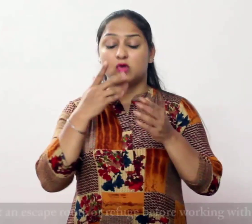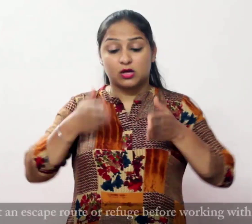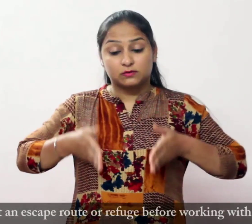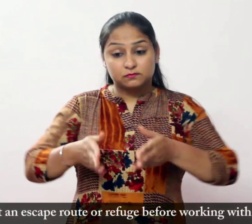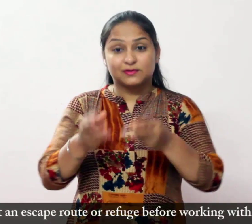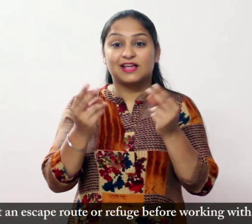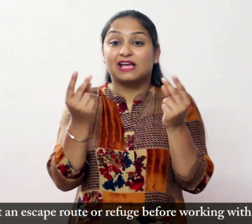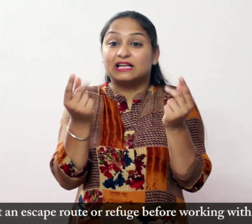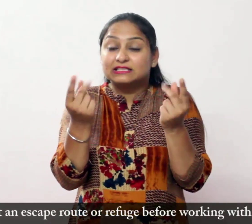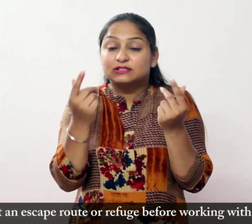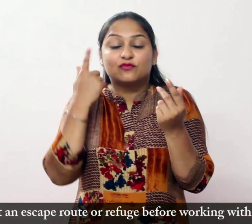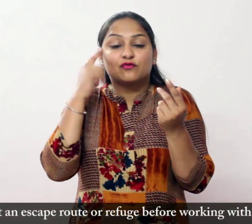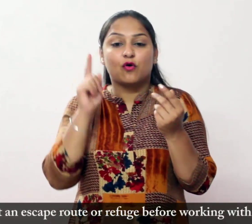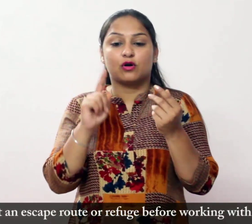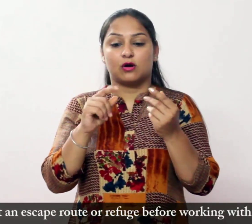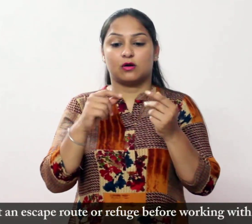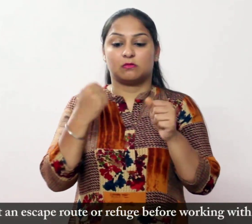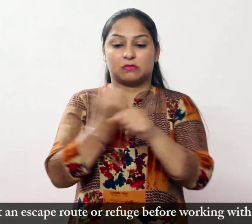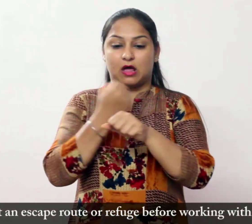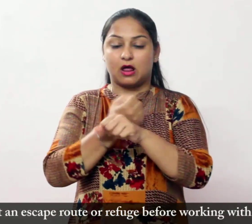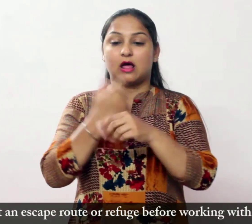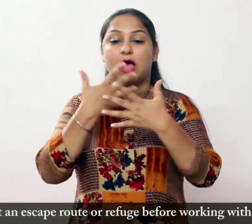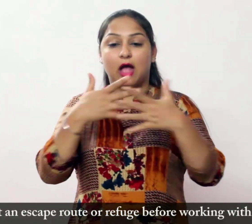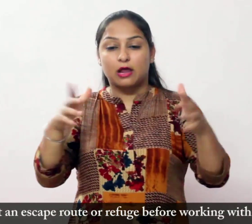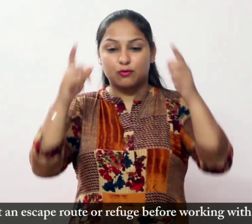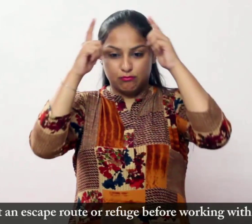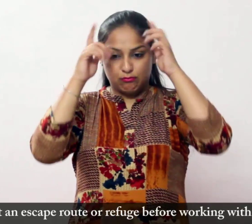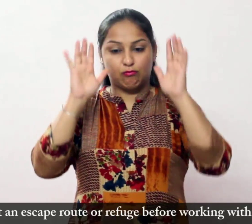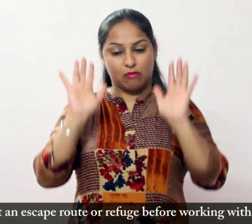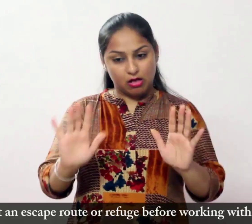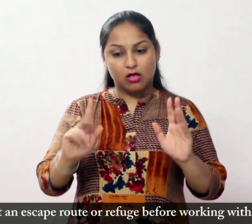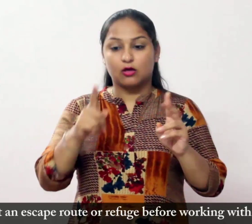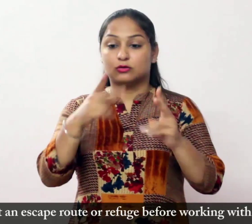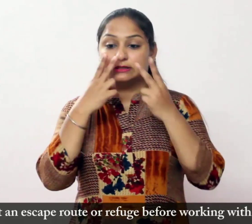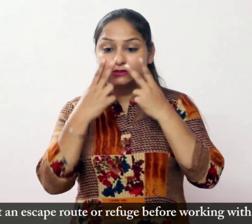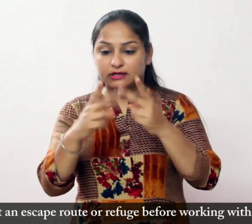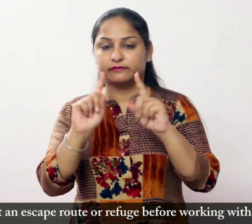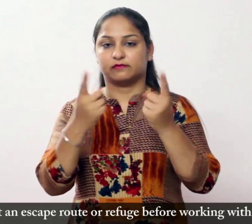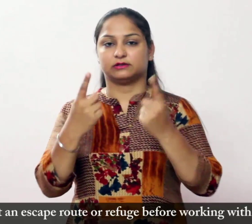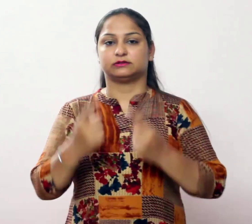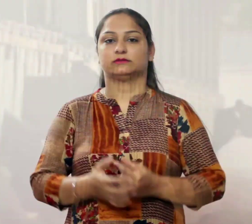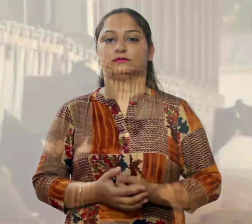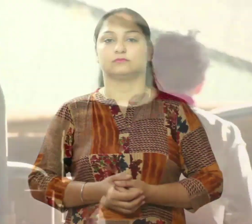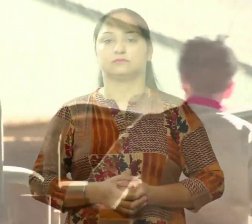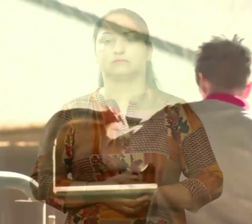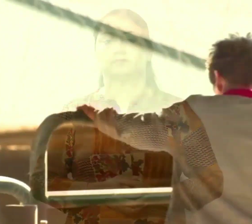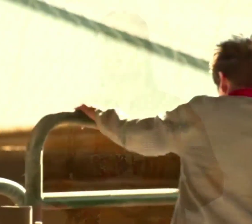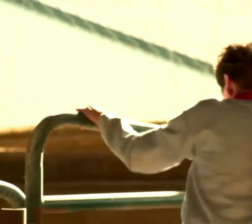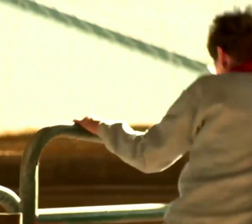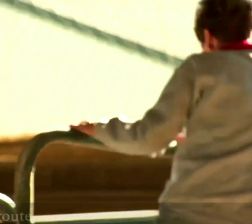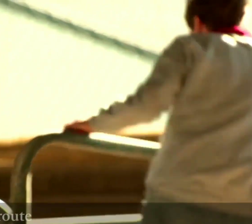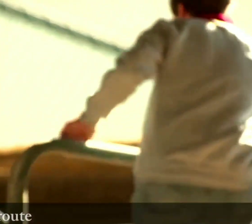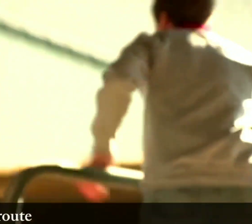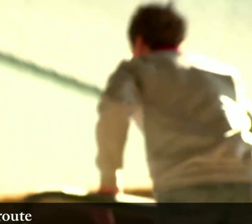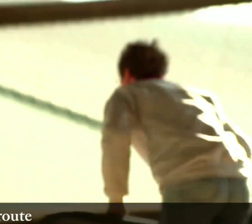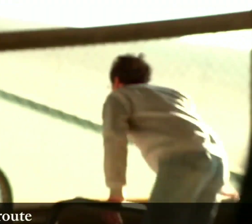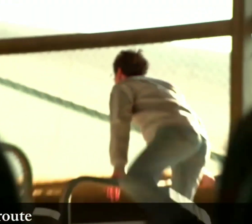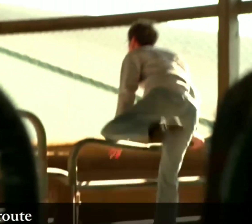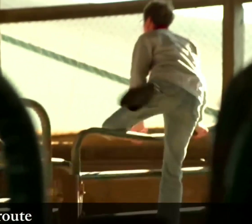मवेशियों के साथ काम करने से पहले एक भागने का मार्ग या शरंड ले भागने का रास्ता